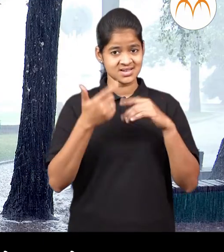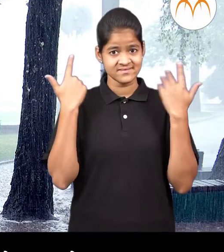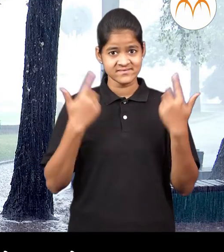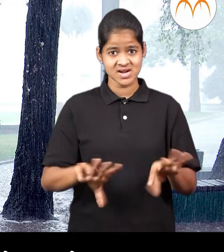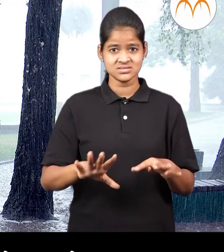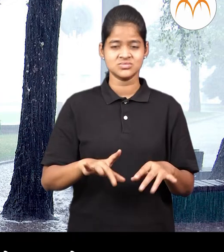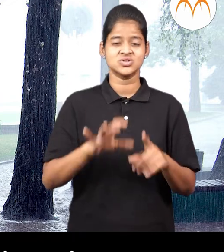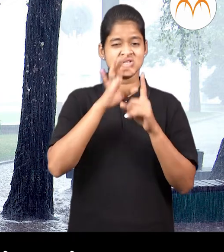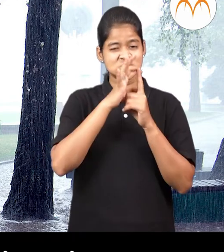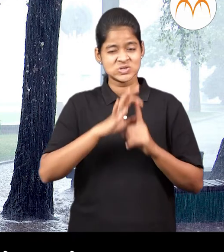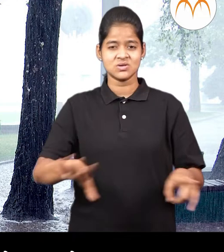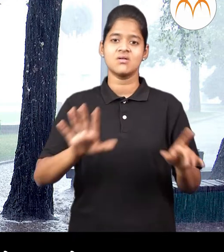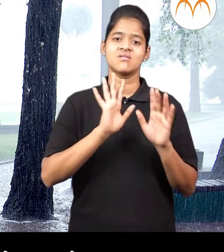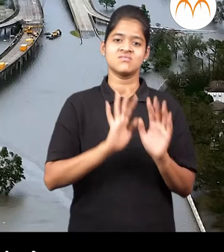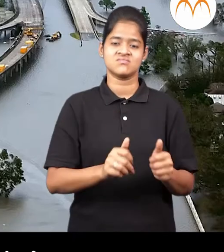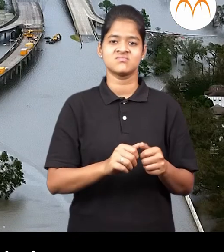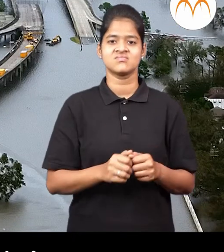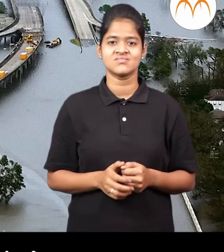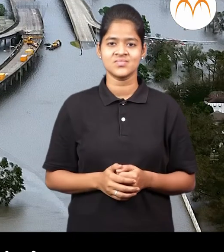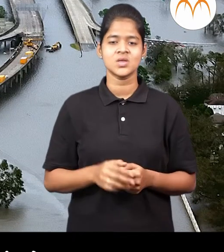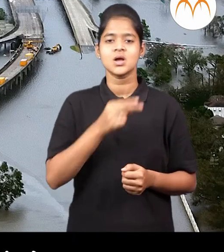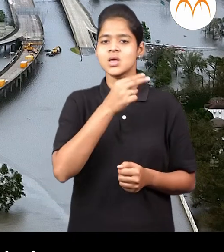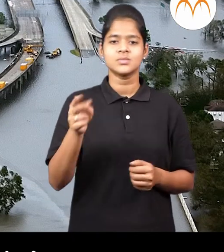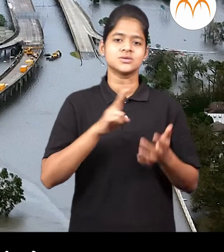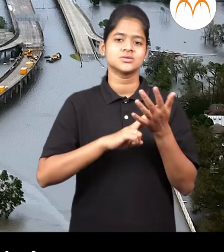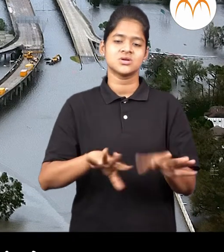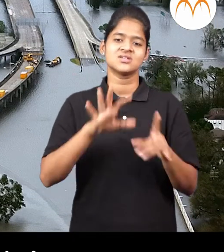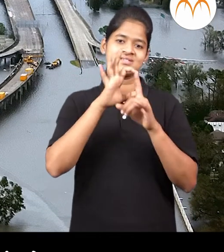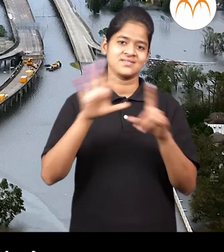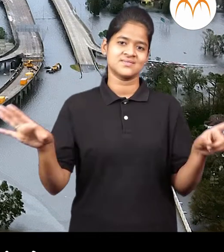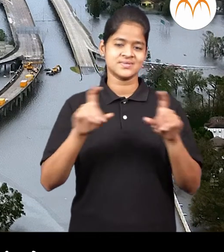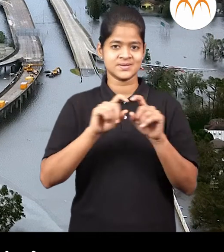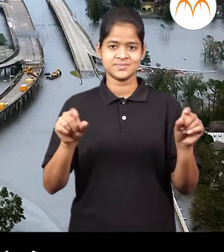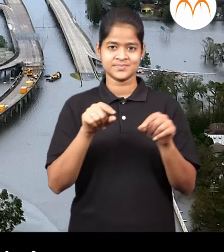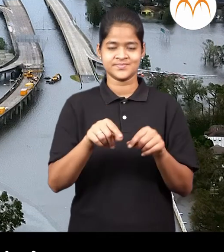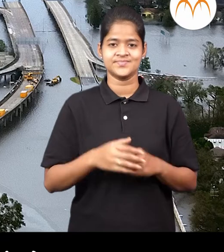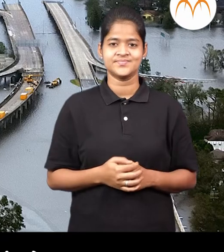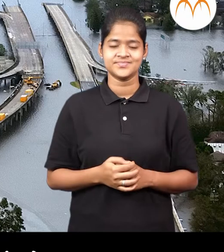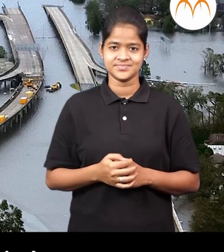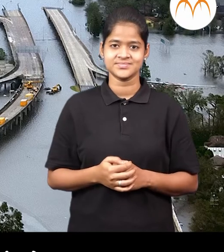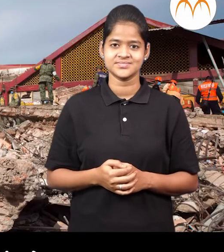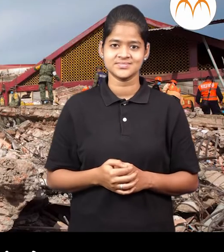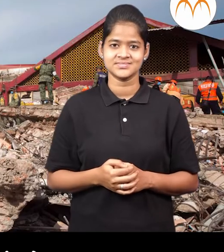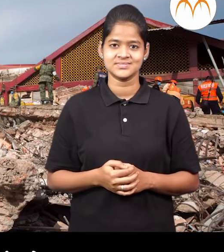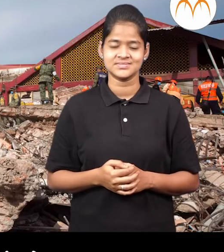मोठे संकटी हुशकते या संकटाला नईसरगीक आपत्ती आसे मंटात